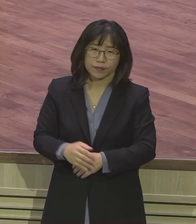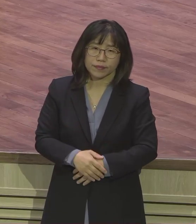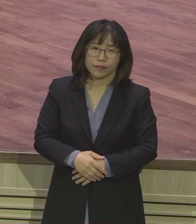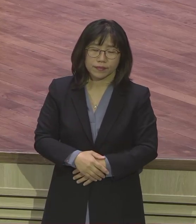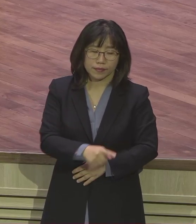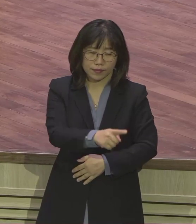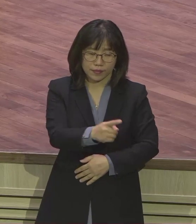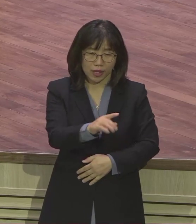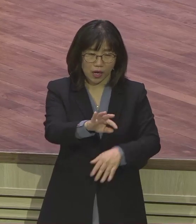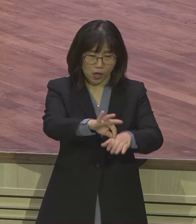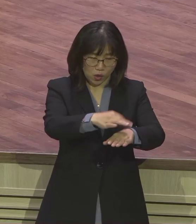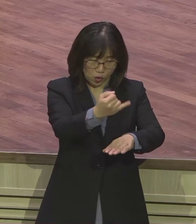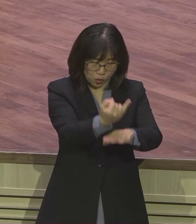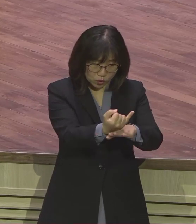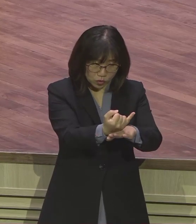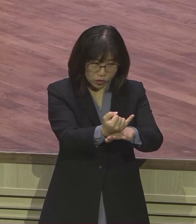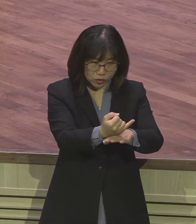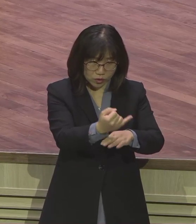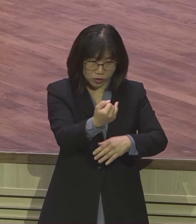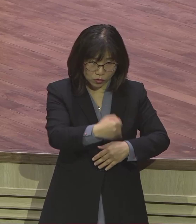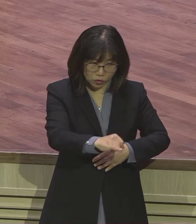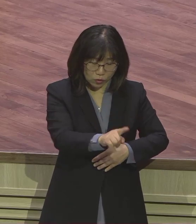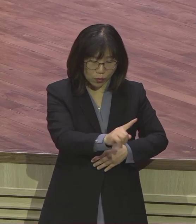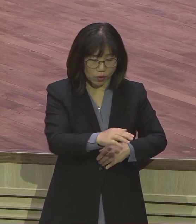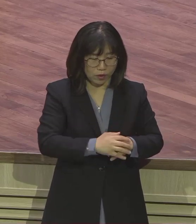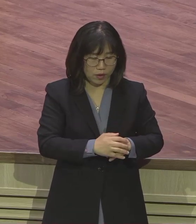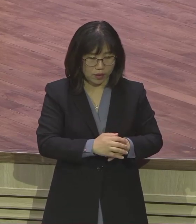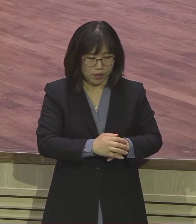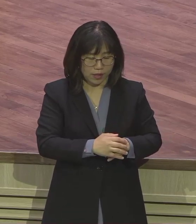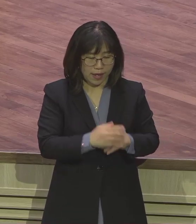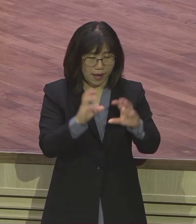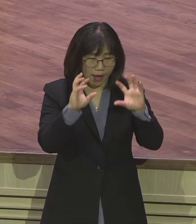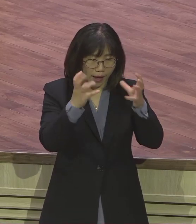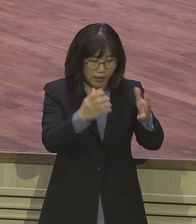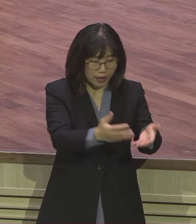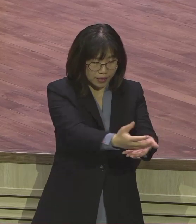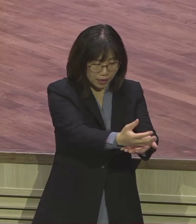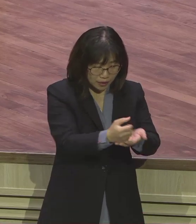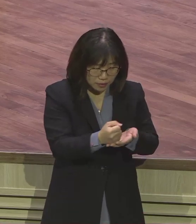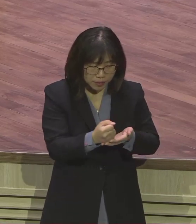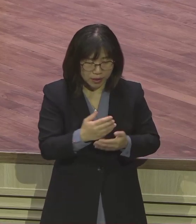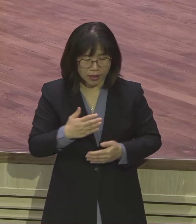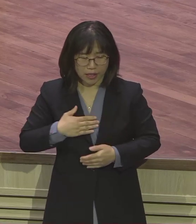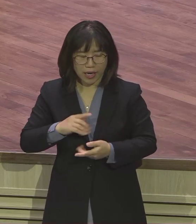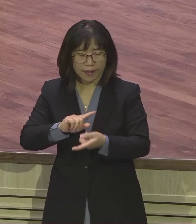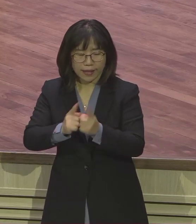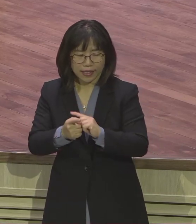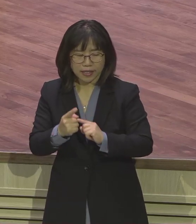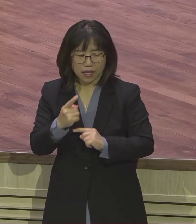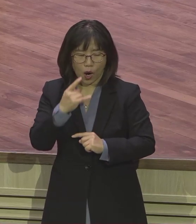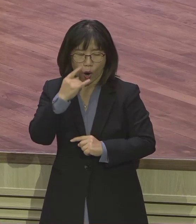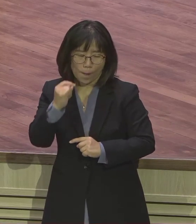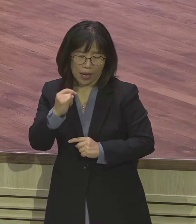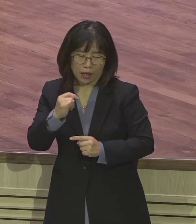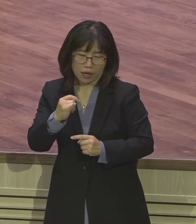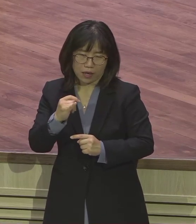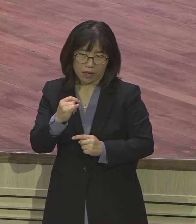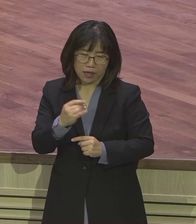나와서 저걸 가질 때 네가 가서 내가 이 점비길 유모를 내가 고용하면 되겠냐? 물어라. 다 지시를 한 거예요. 그래가지고